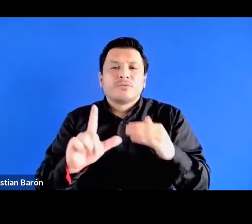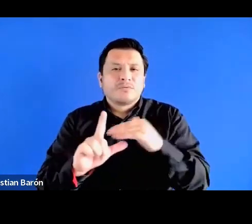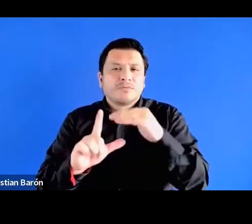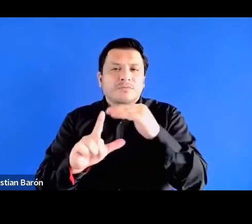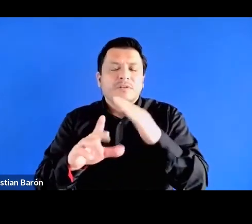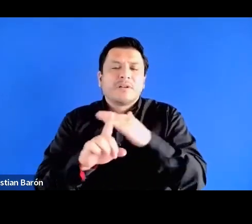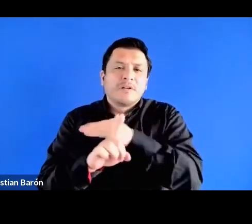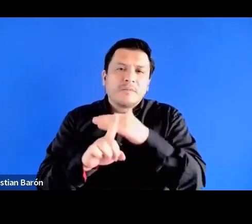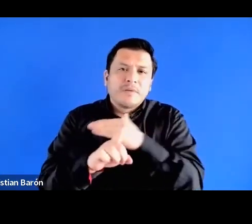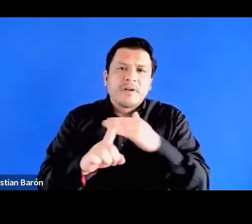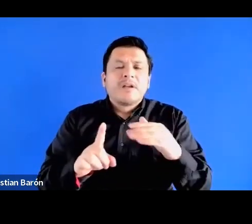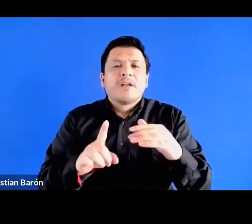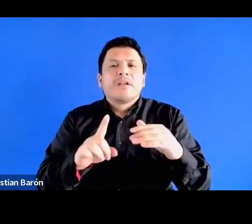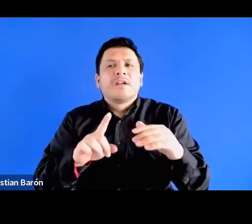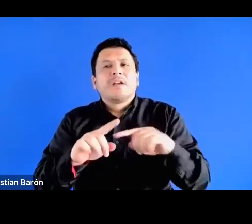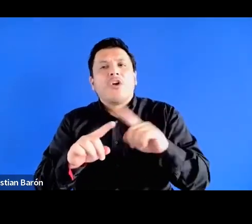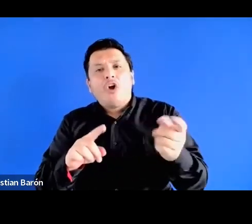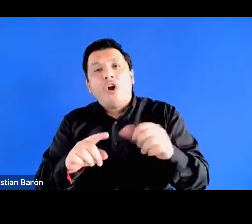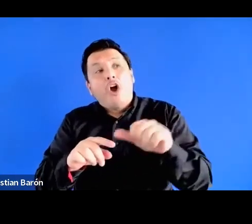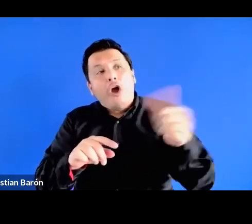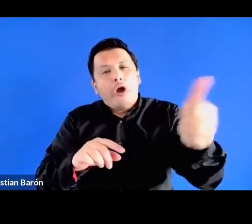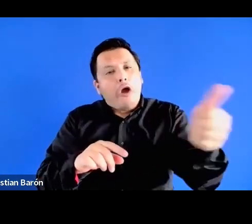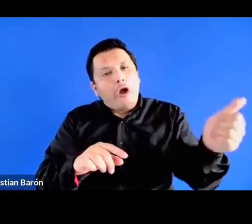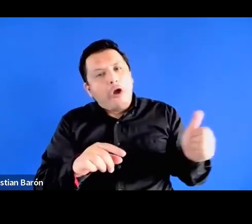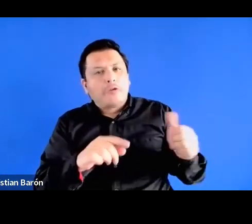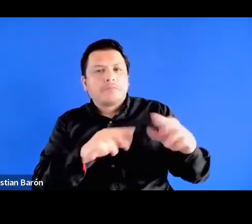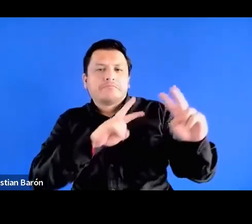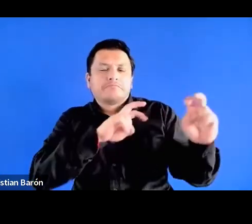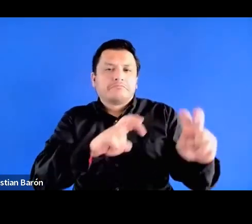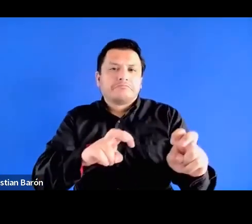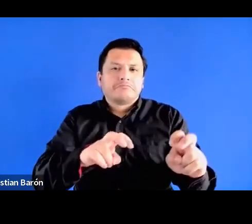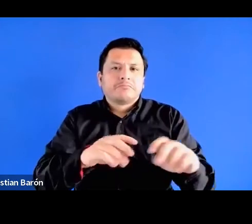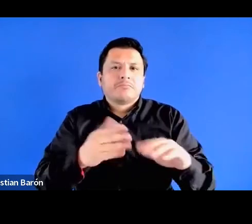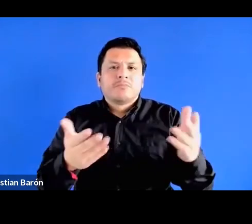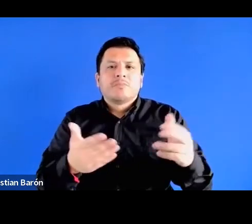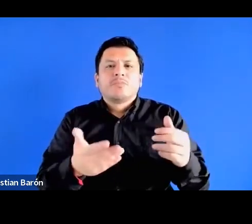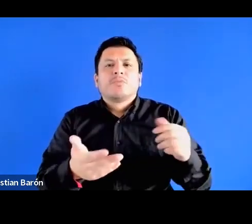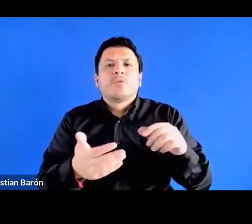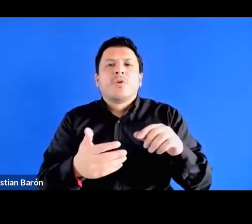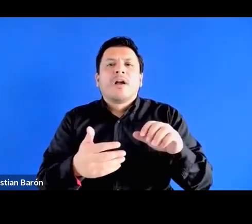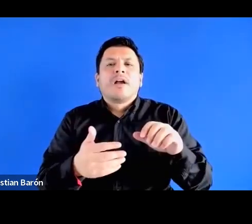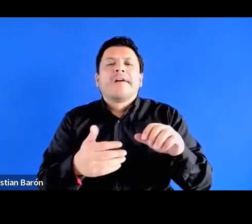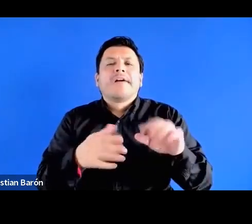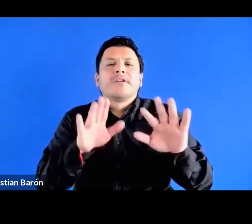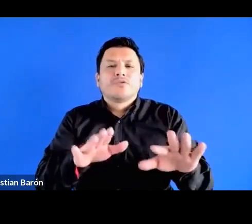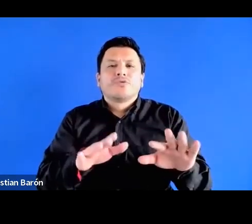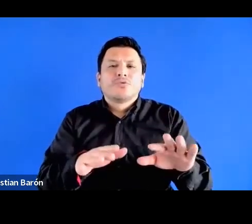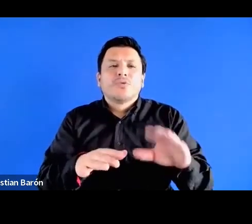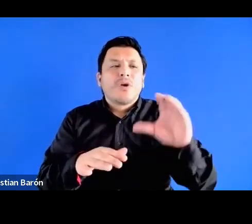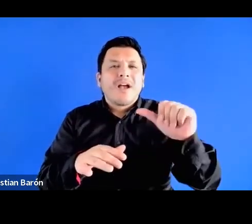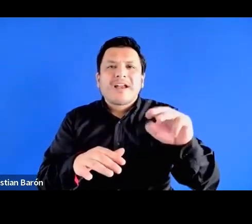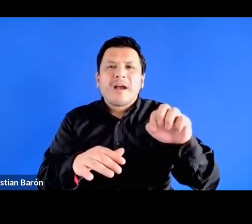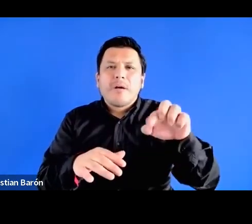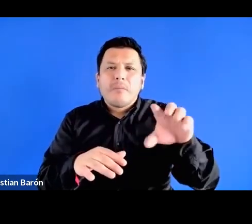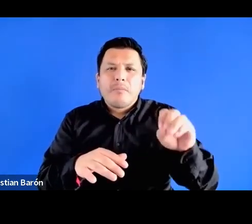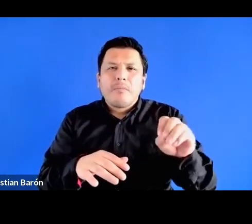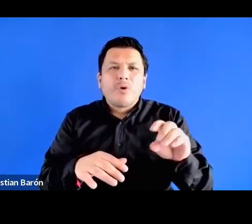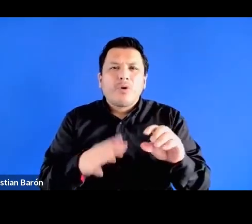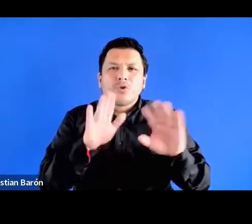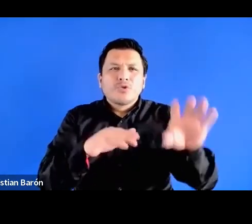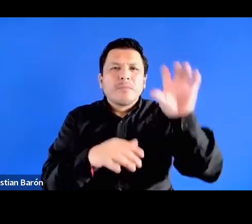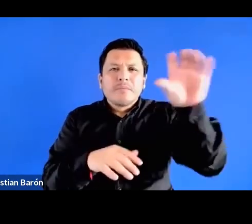las otras investigaciones como de Esther del campo sobre Bolivia y la